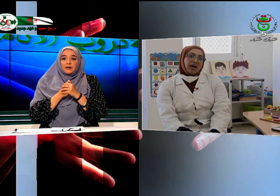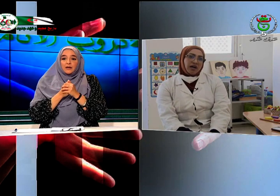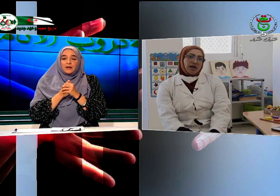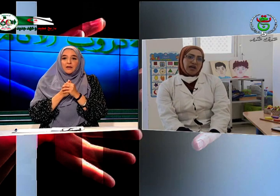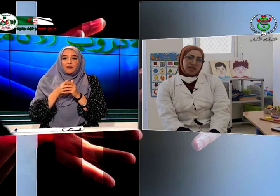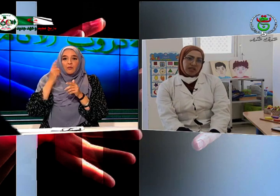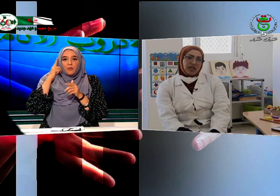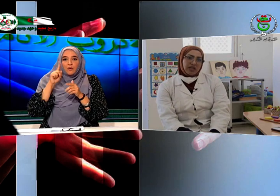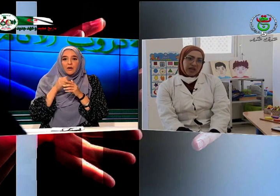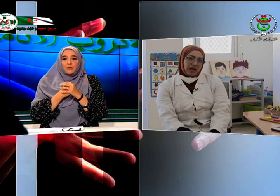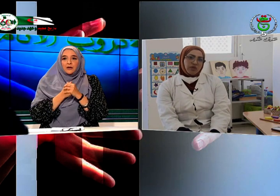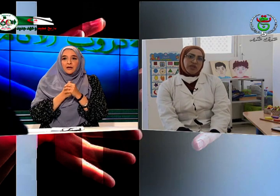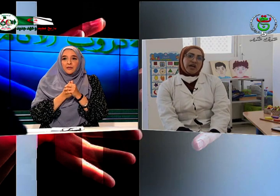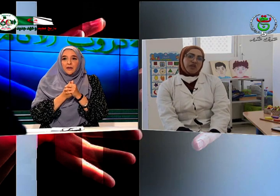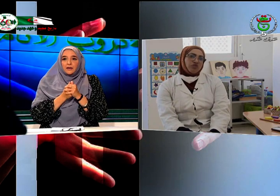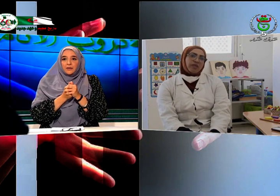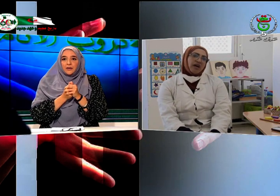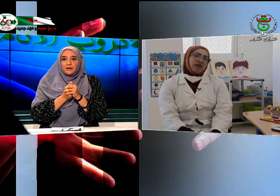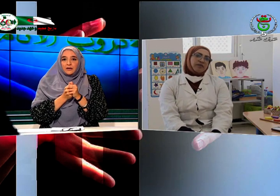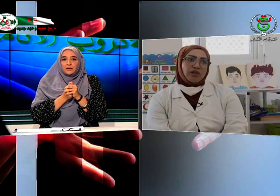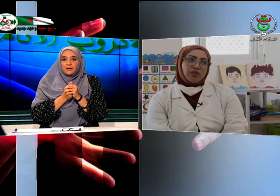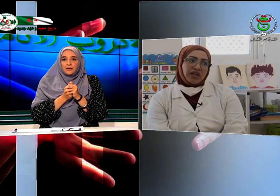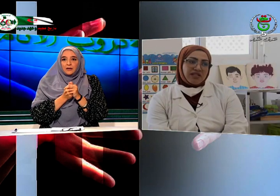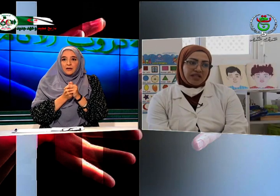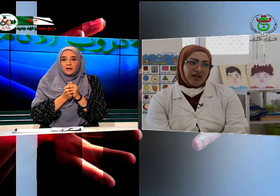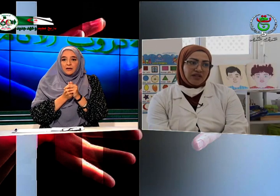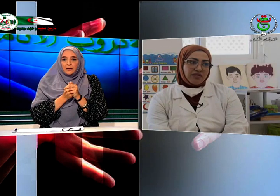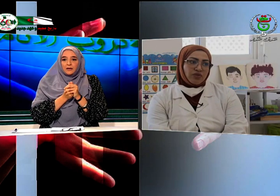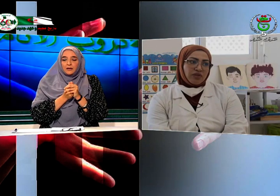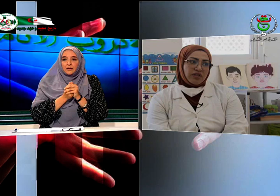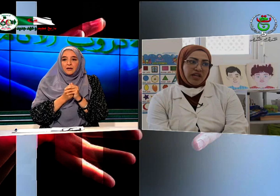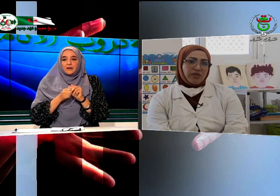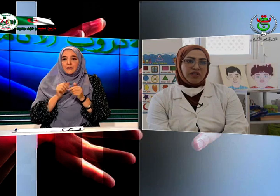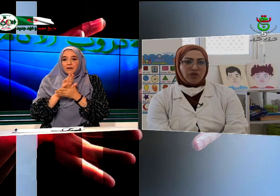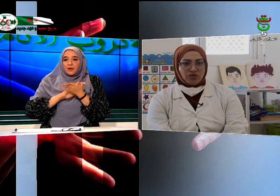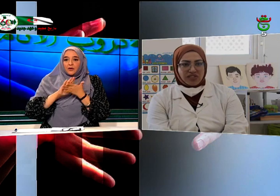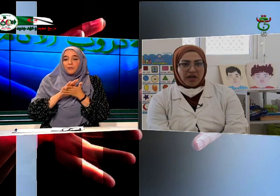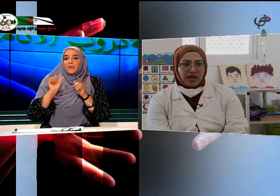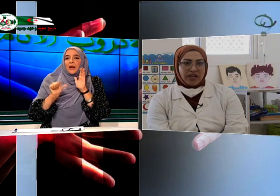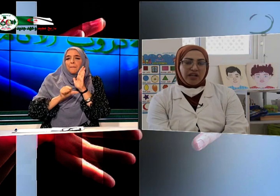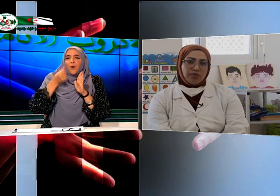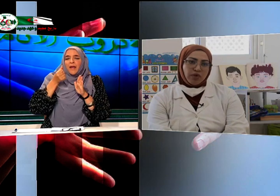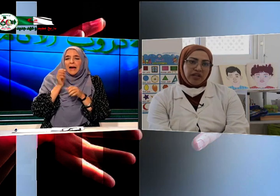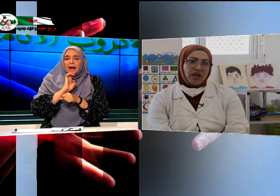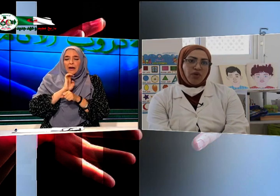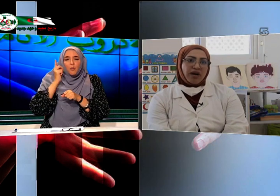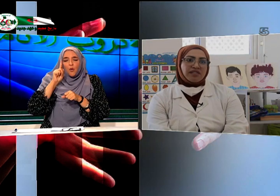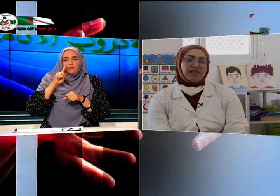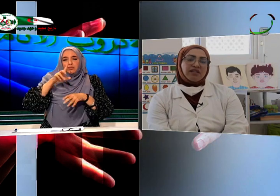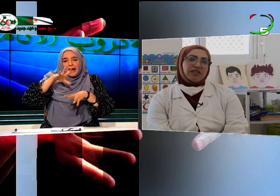هذه الإعاقة والتعايش معها أول حصة دائما تكون صعبة على الأبوين وخاصة عند